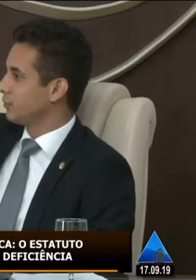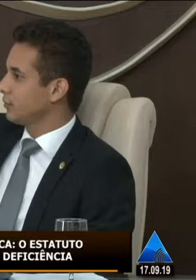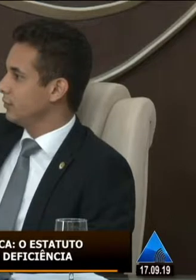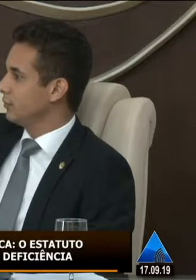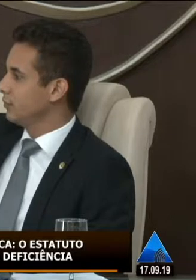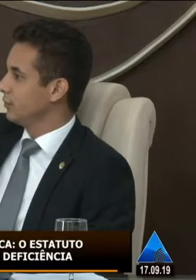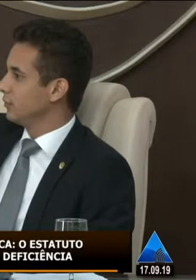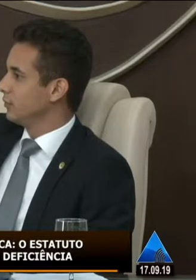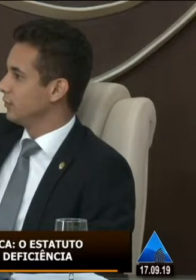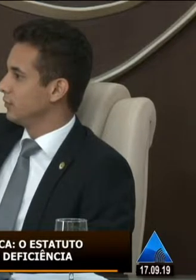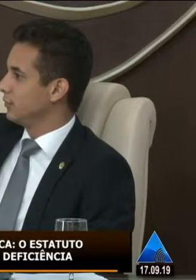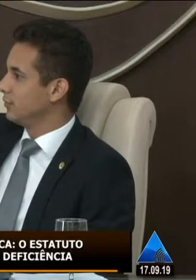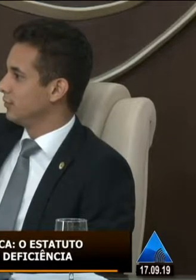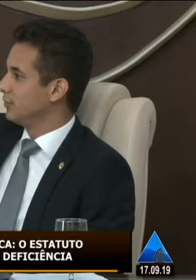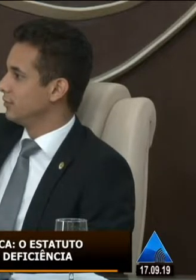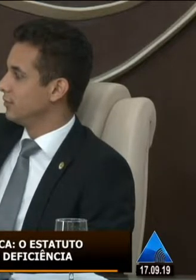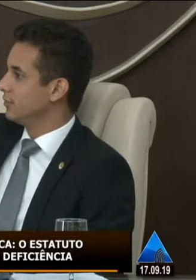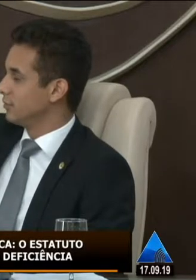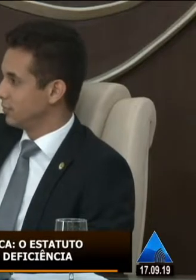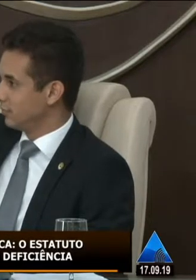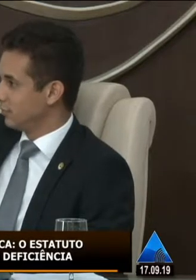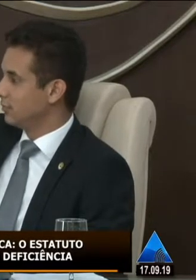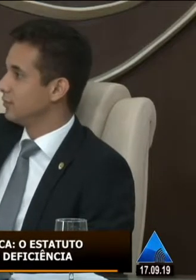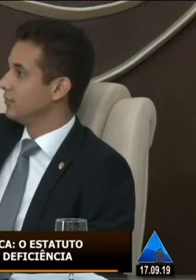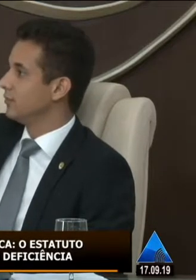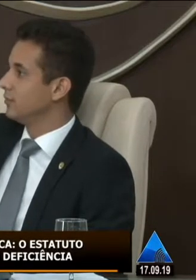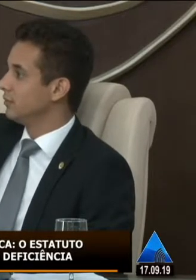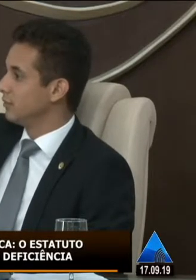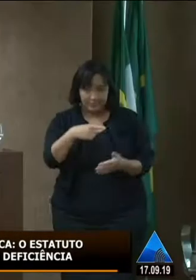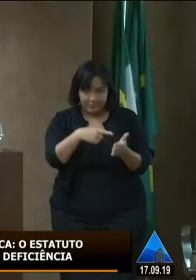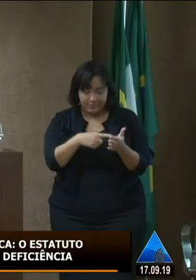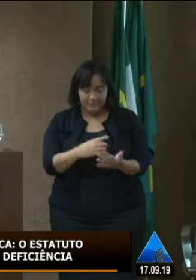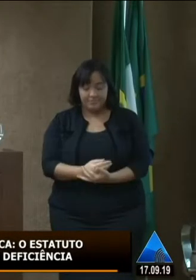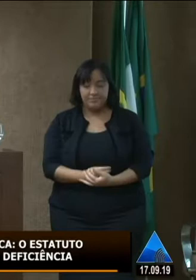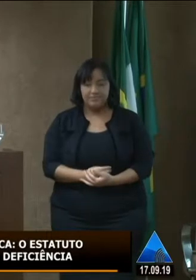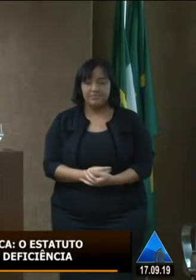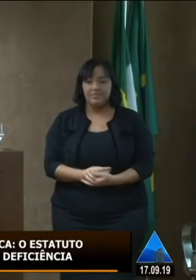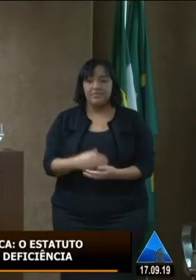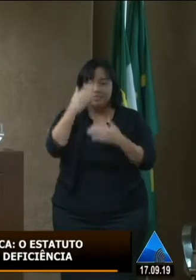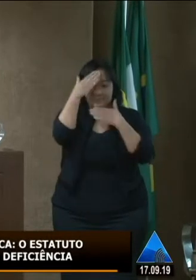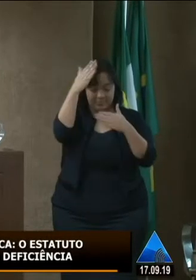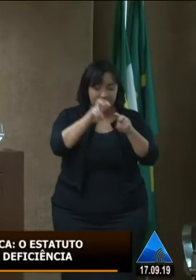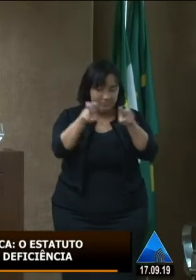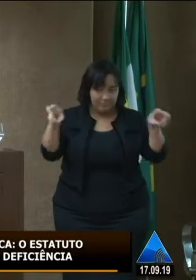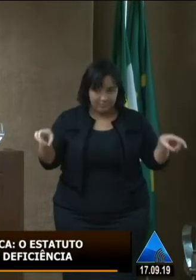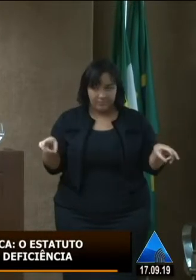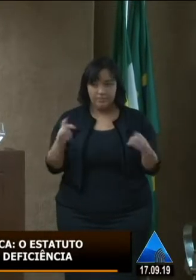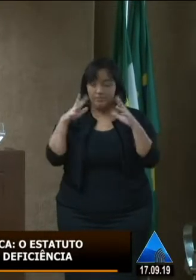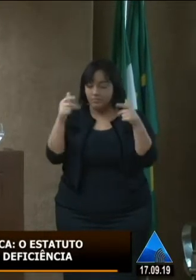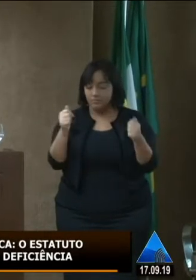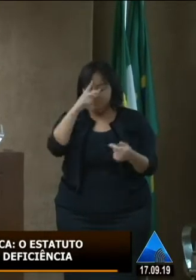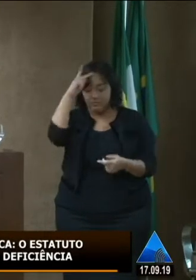cumprimentamos o deputado Alisson Bezerra em nome de quem cumprimentamos a todos da mesa